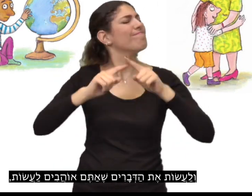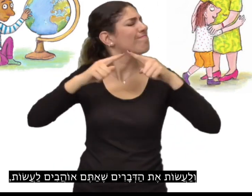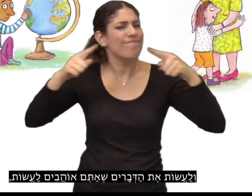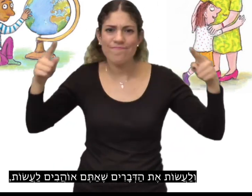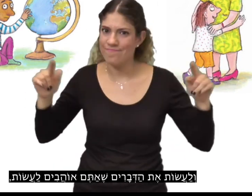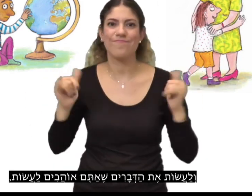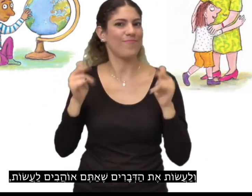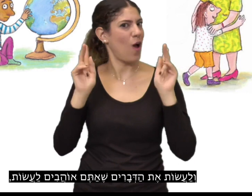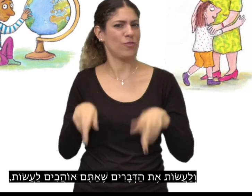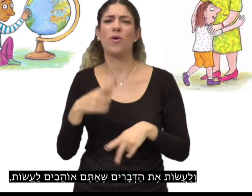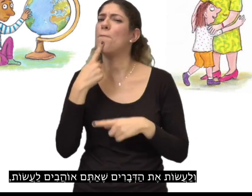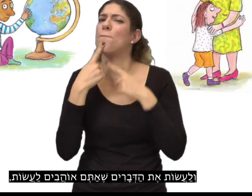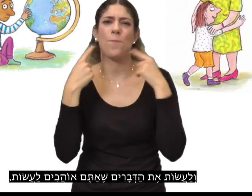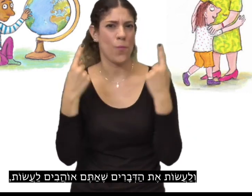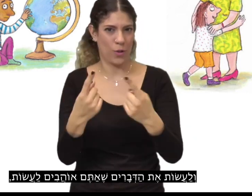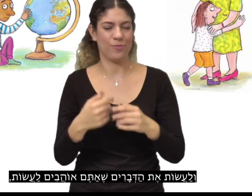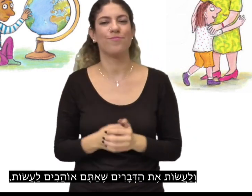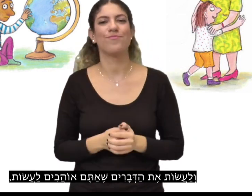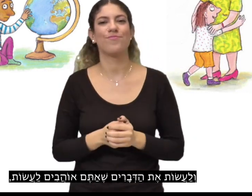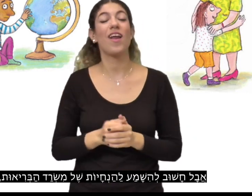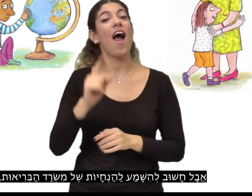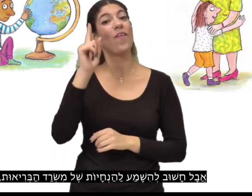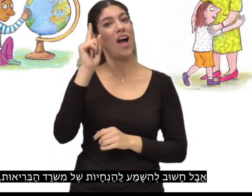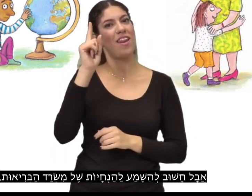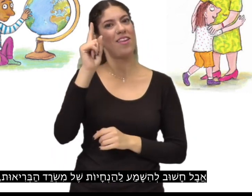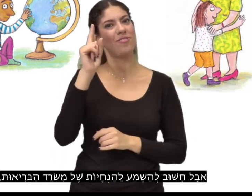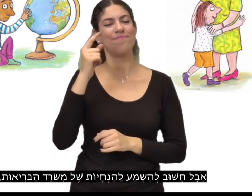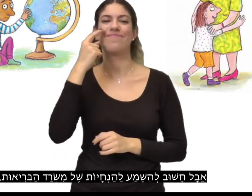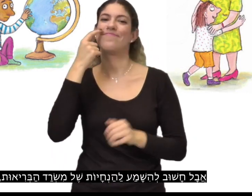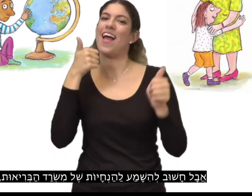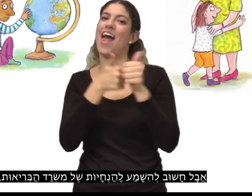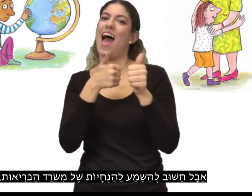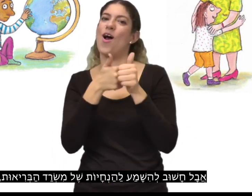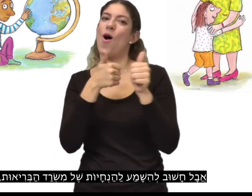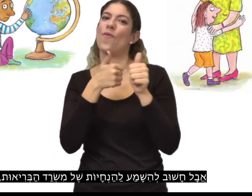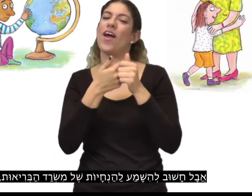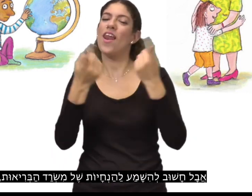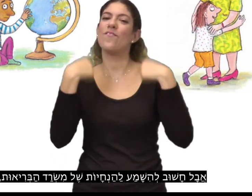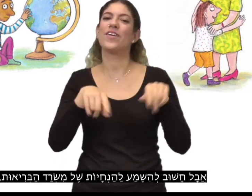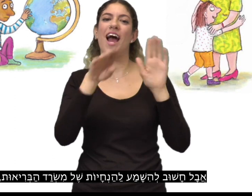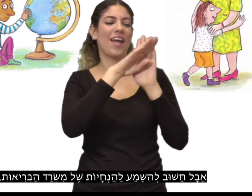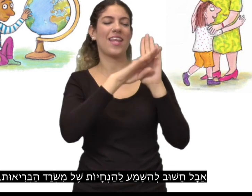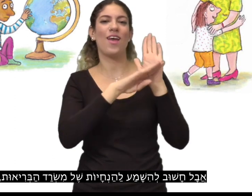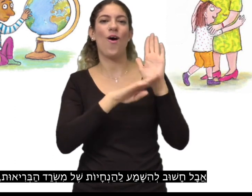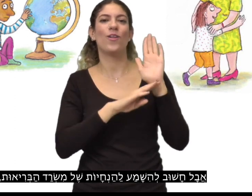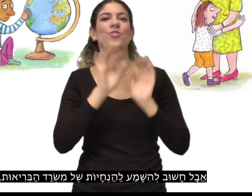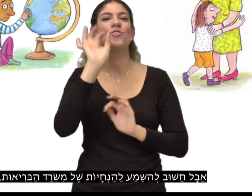ולעשות את הדברים שאתם אוהבים לעשות. אבל, חשוב להישמע להנחיות של